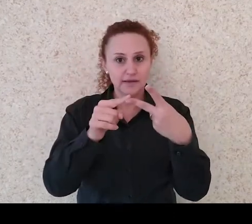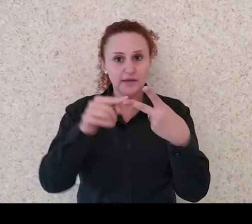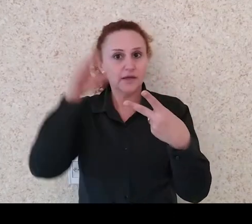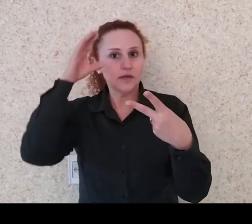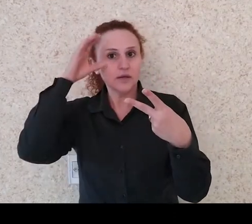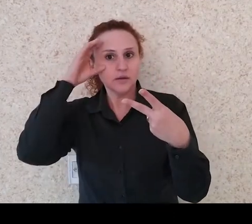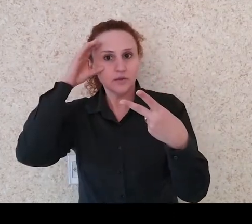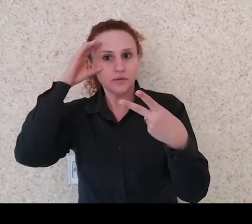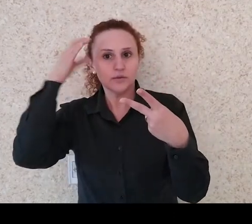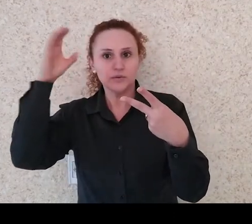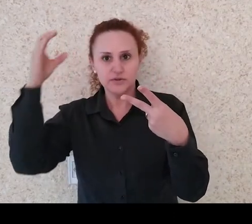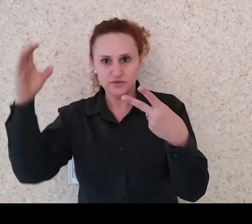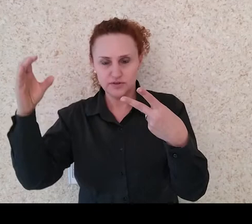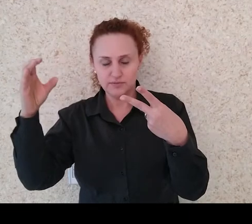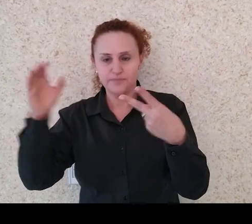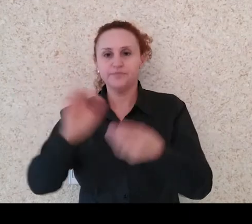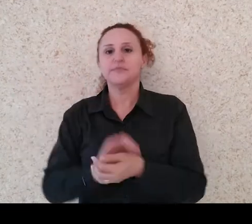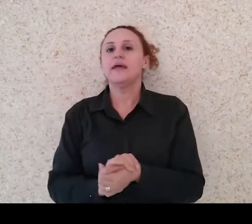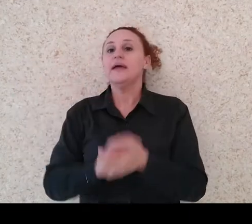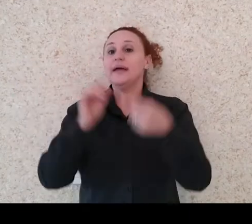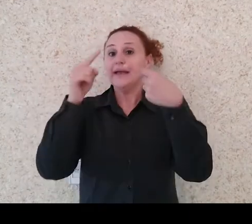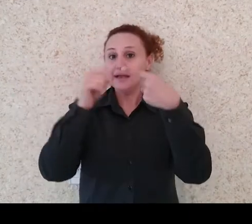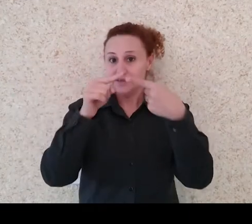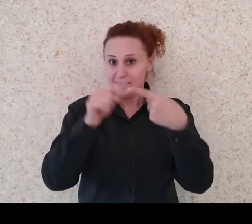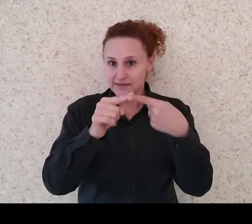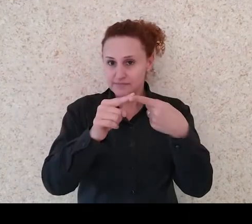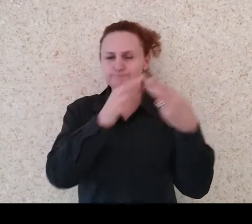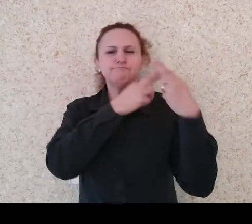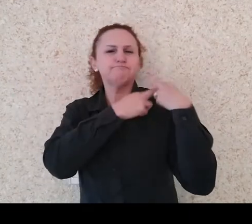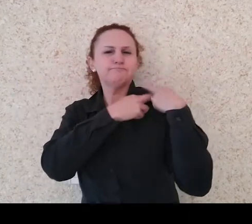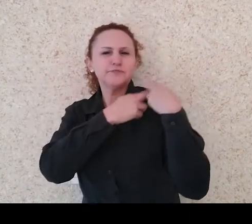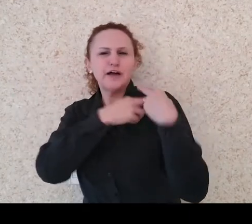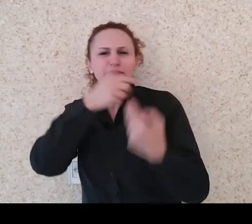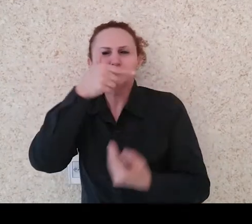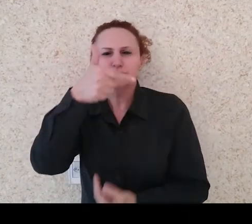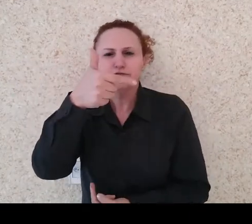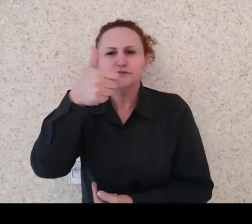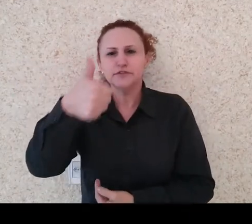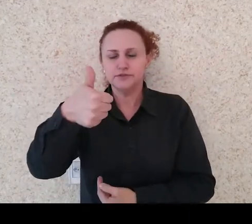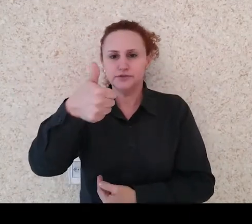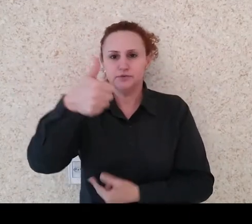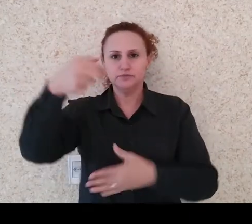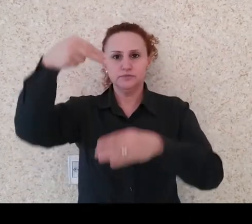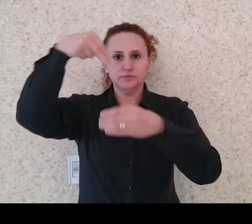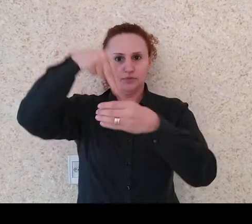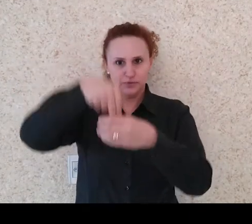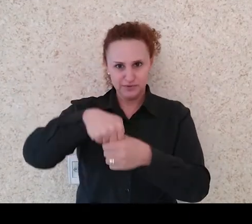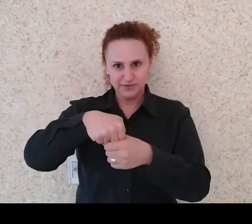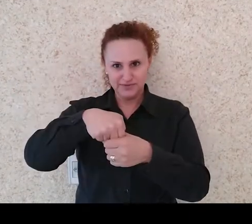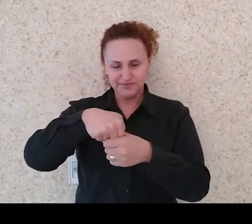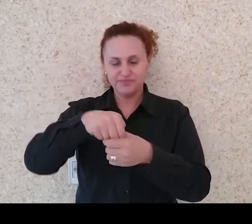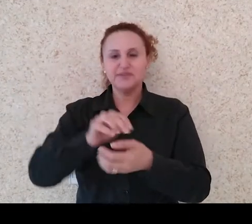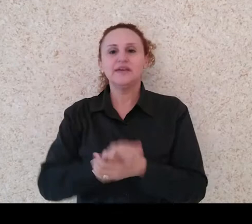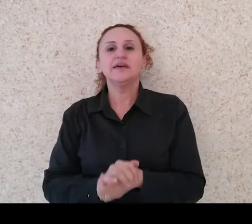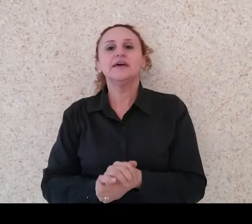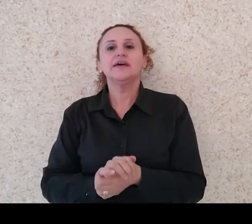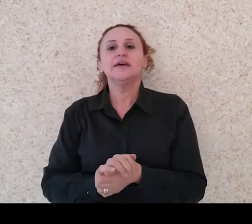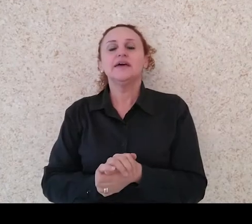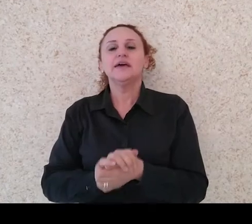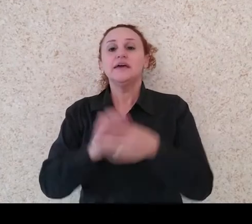é responsável por 21 núcleos na jurisdição dele. E Curitiba tem responsabilidade de